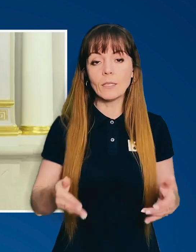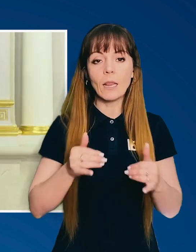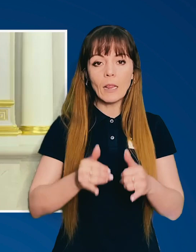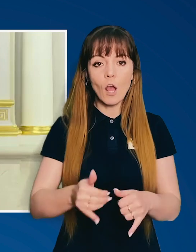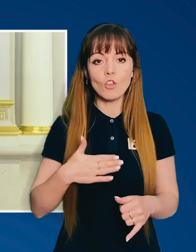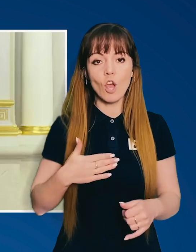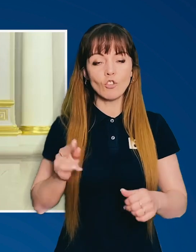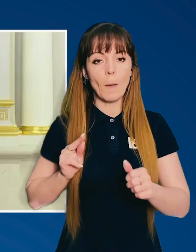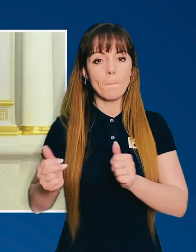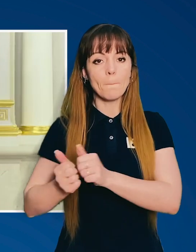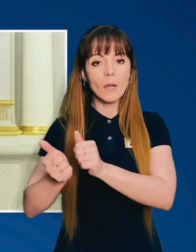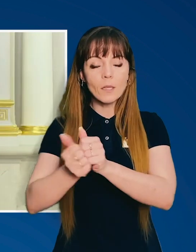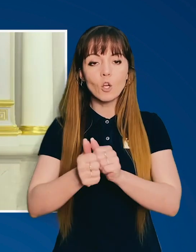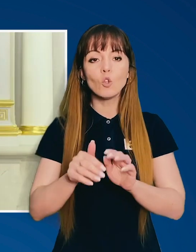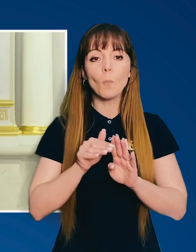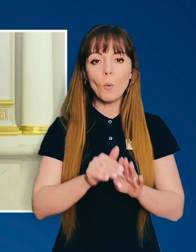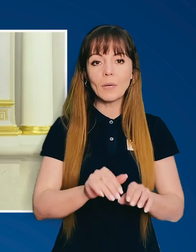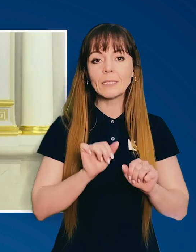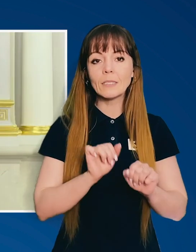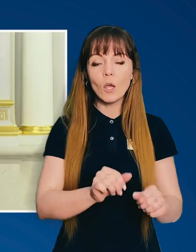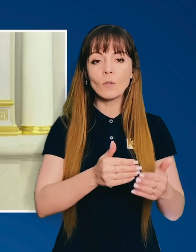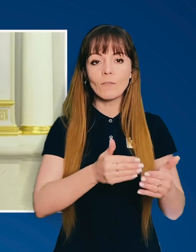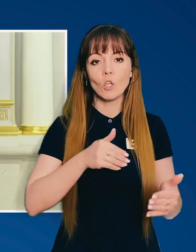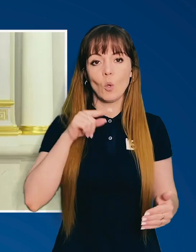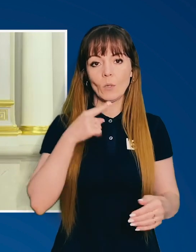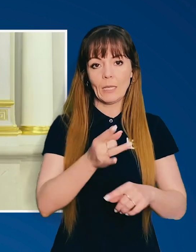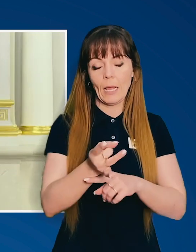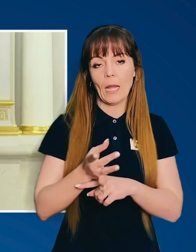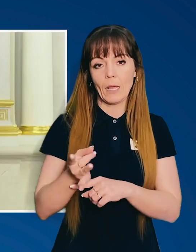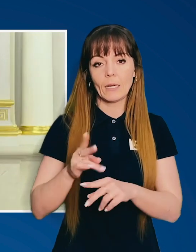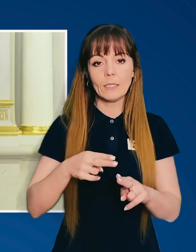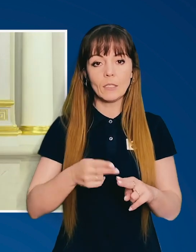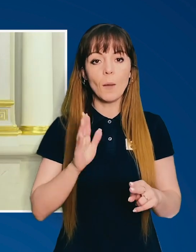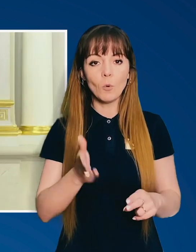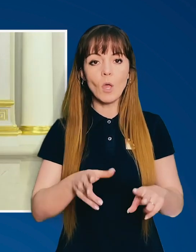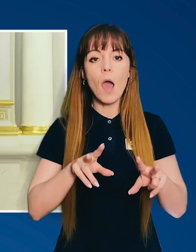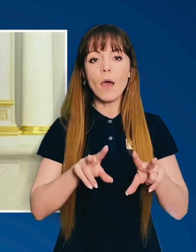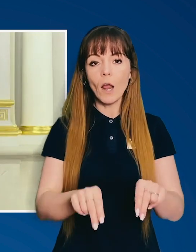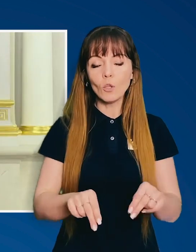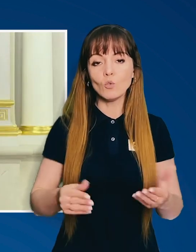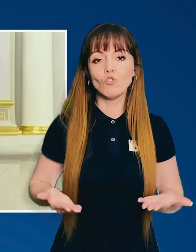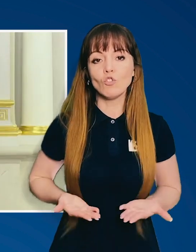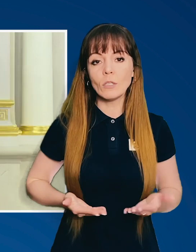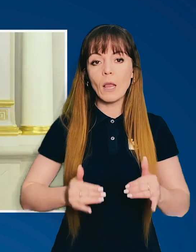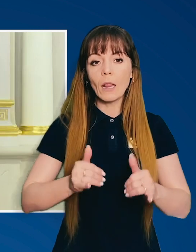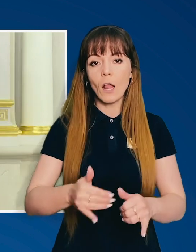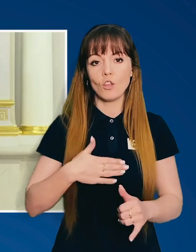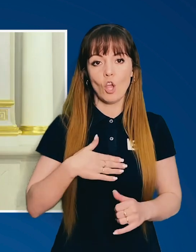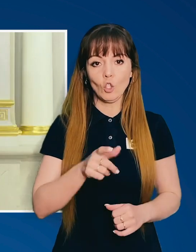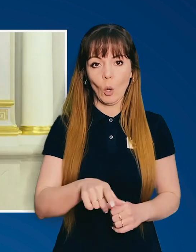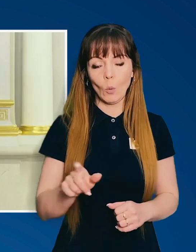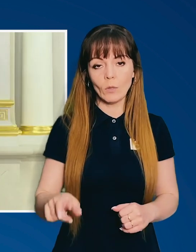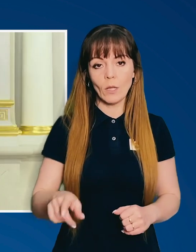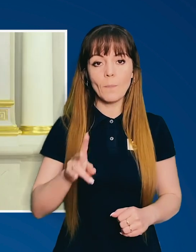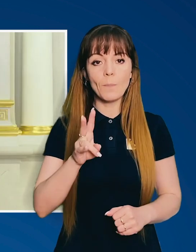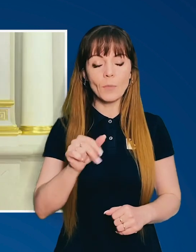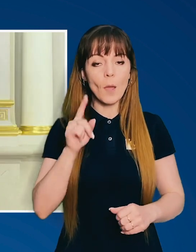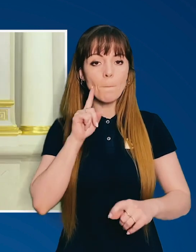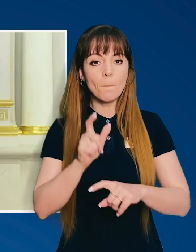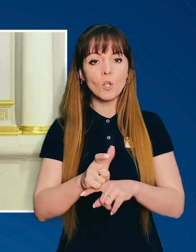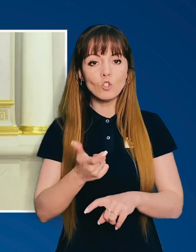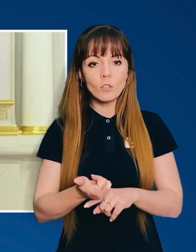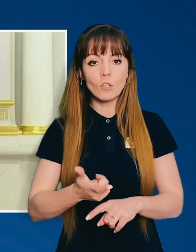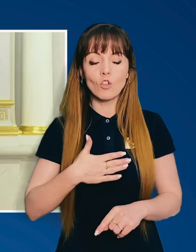нас, для наших партнерів, допомогти захисту від російських ракет. Це буде гарантією життя для наших